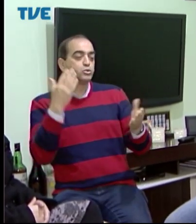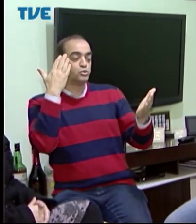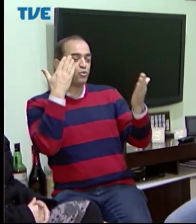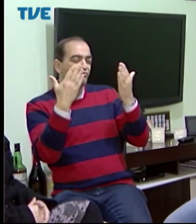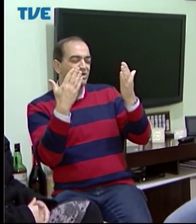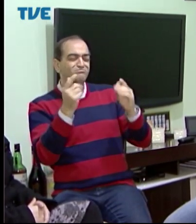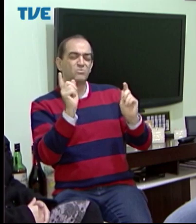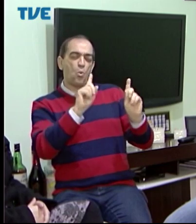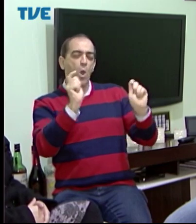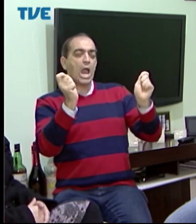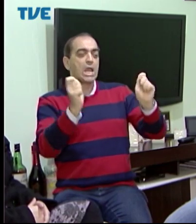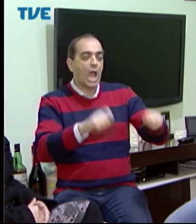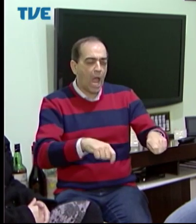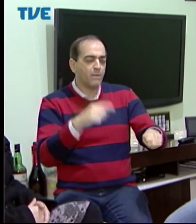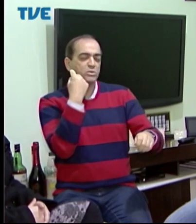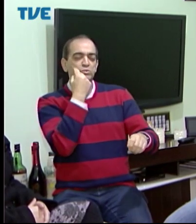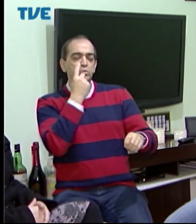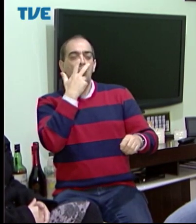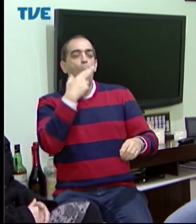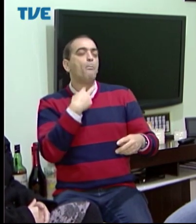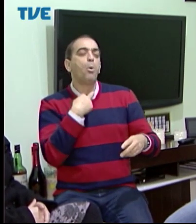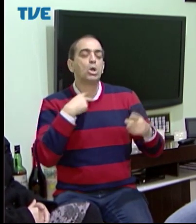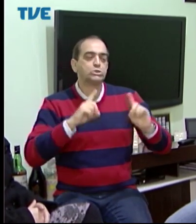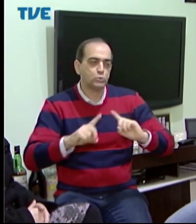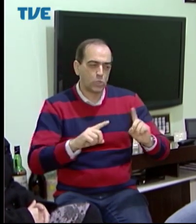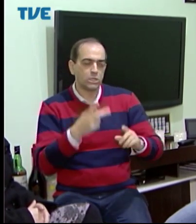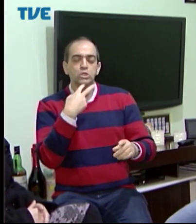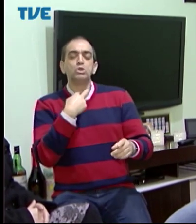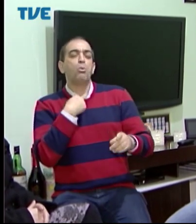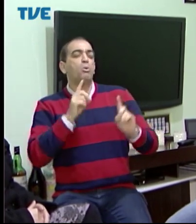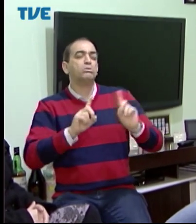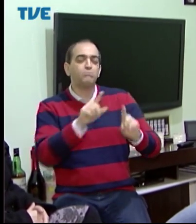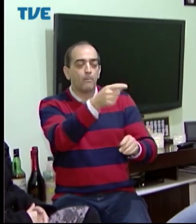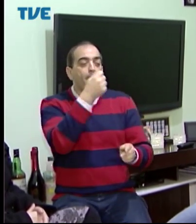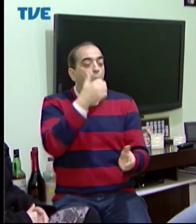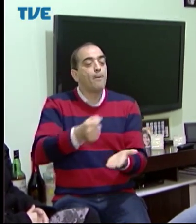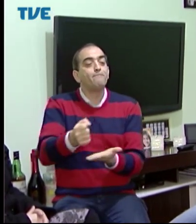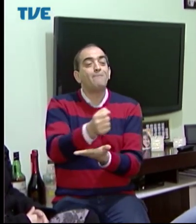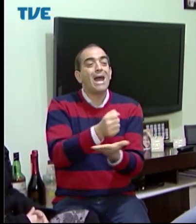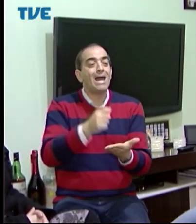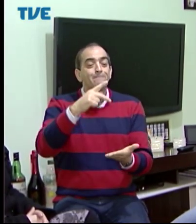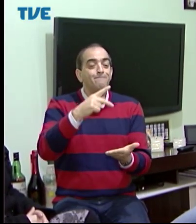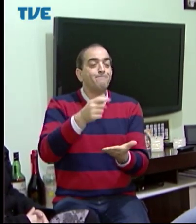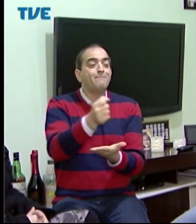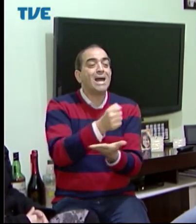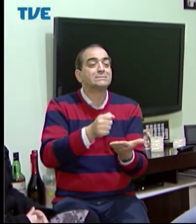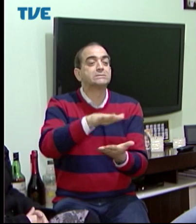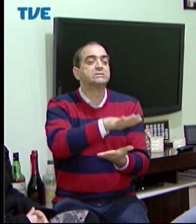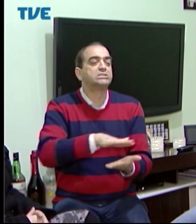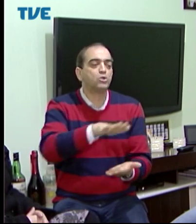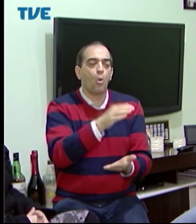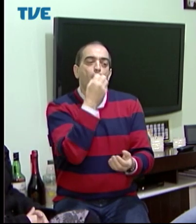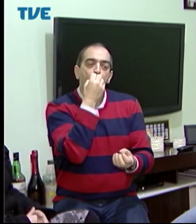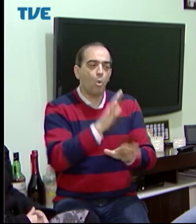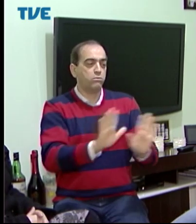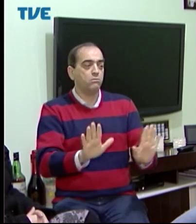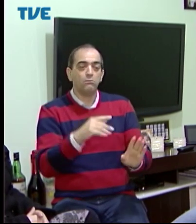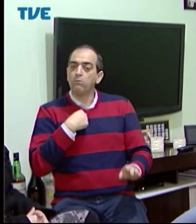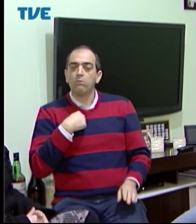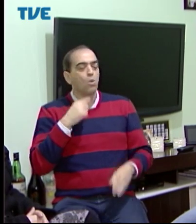Mas as pessoas ainda têm essa questão da dúvida, dessa questão de misticismo. Então, acho que o